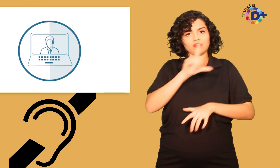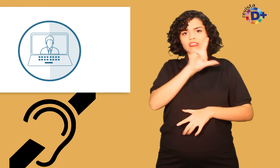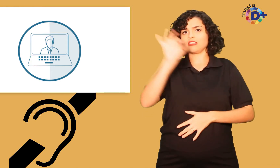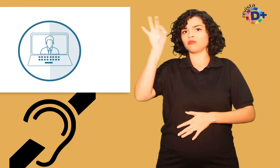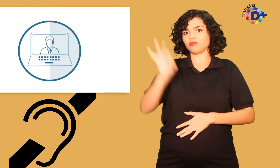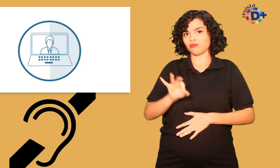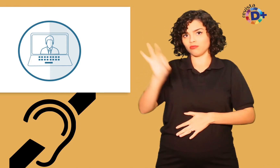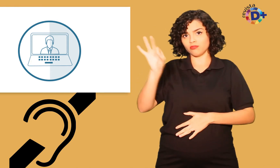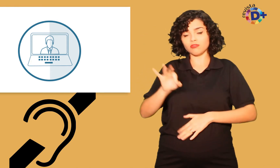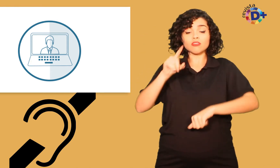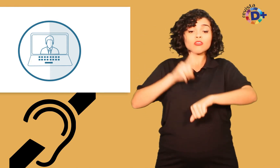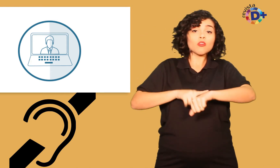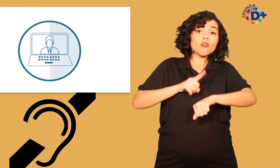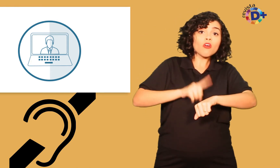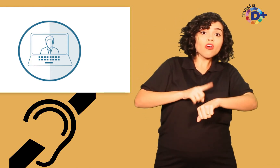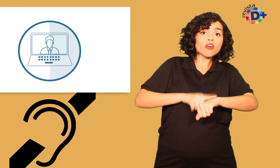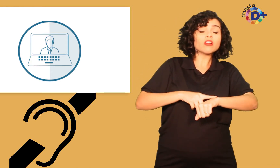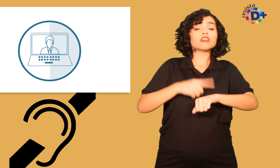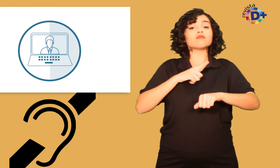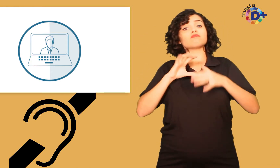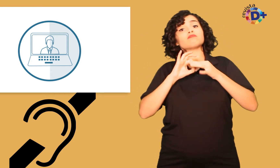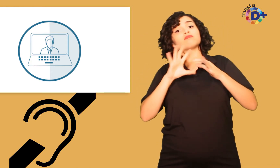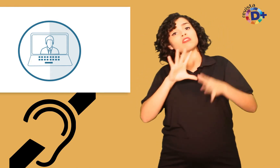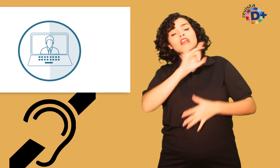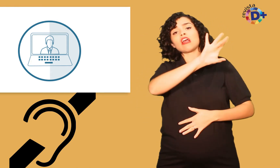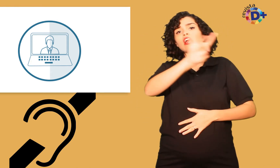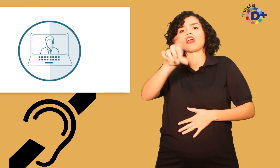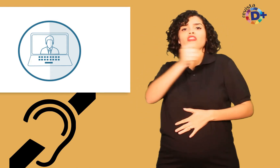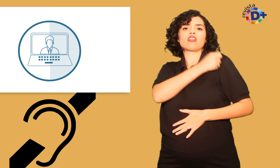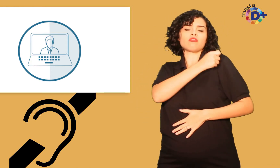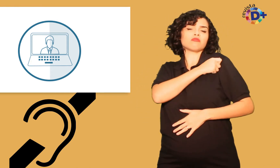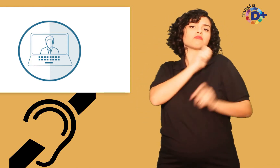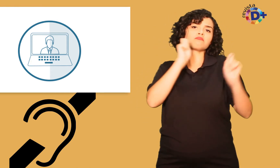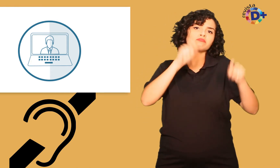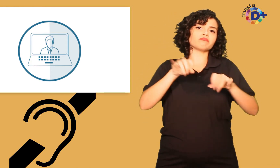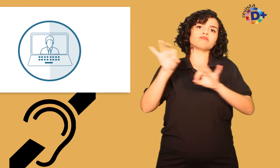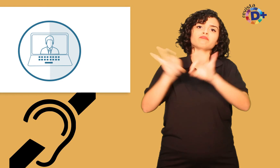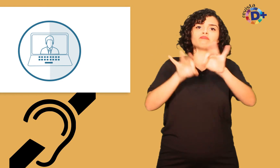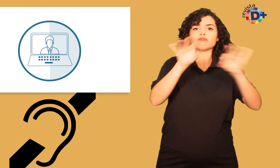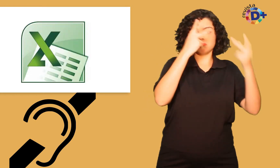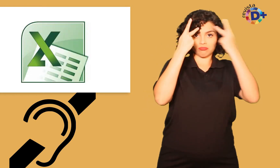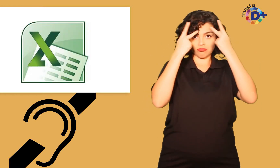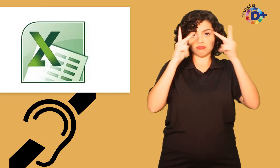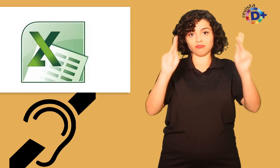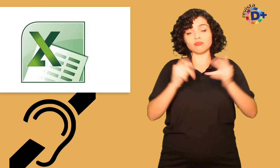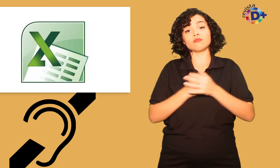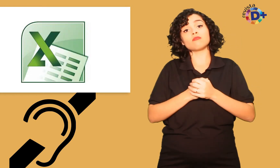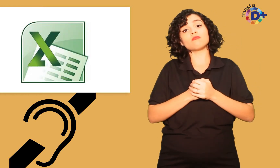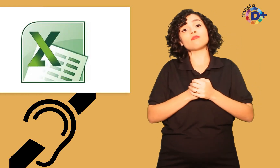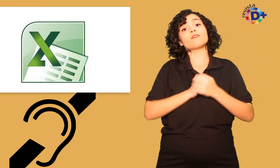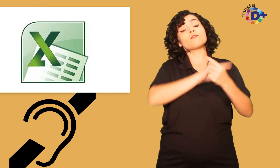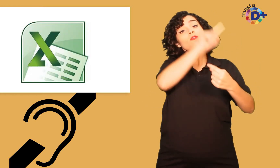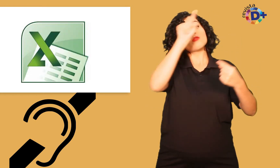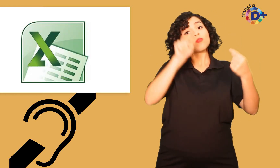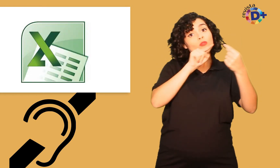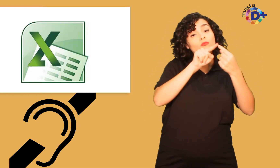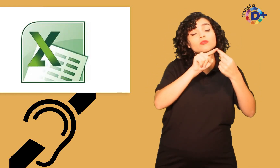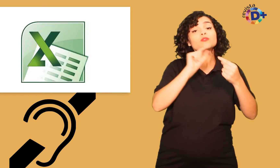realizado de acordo com a carga horária e disponibilidade de cada aluno. Nosso objetivo é, por meio da